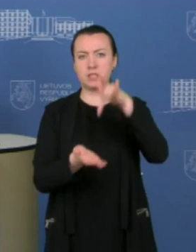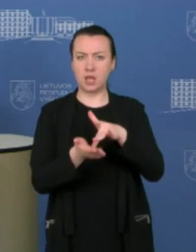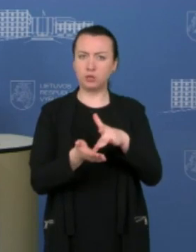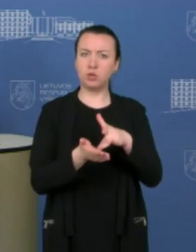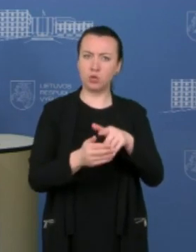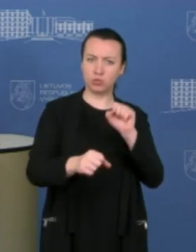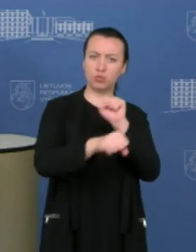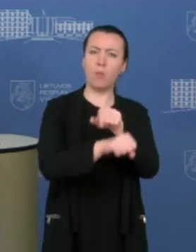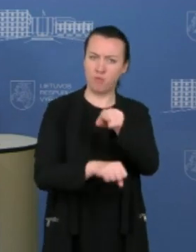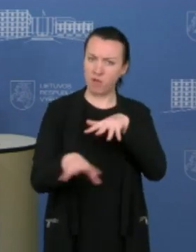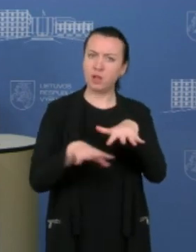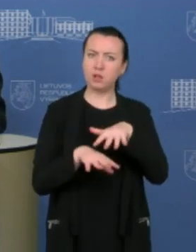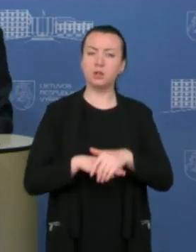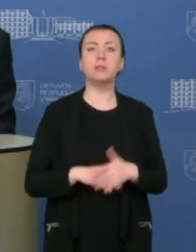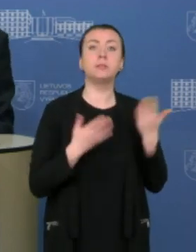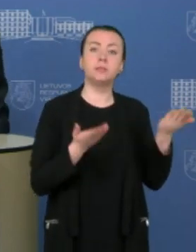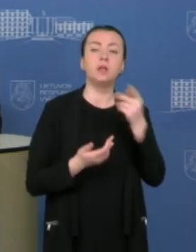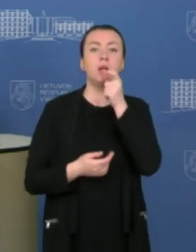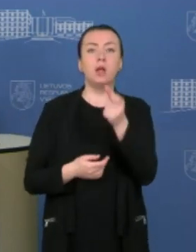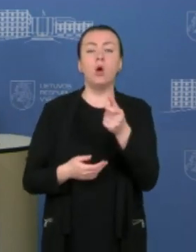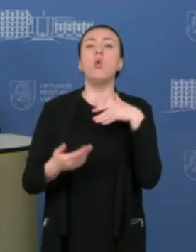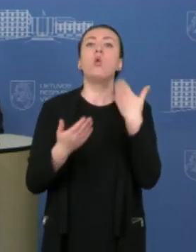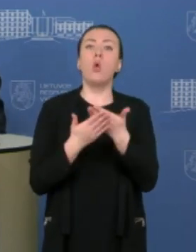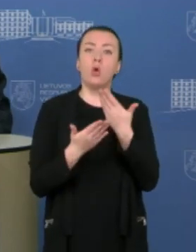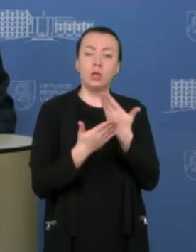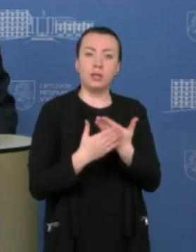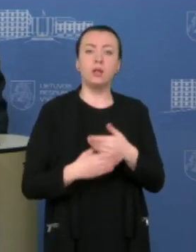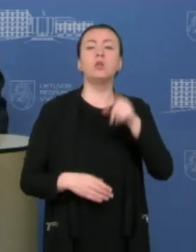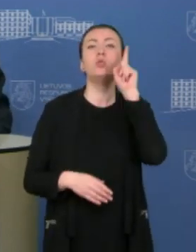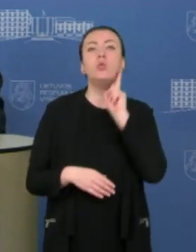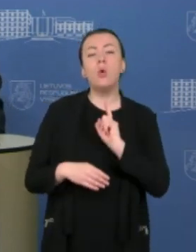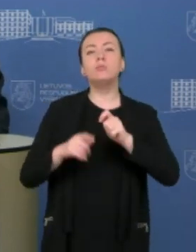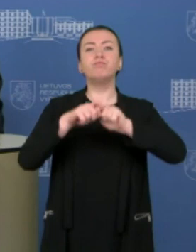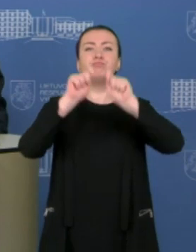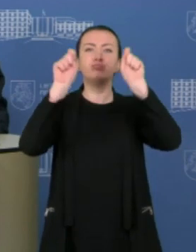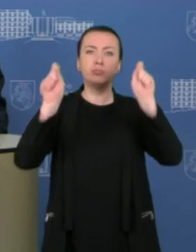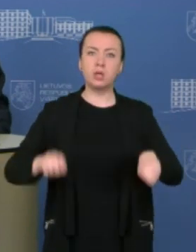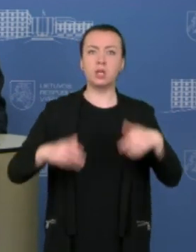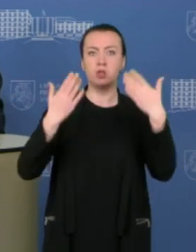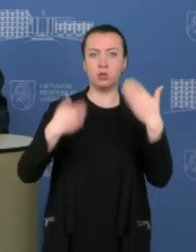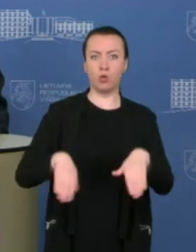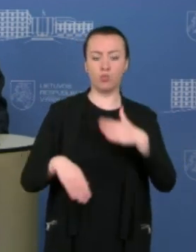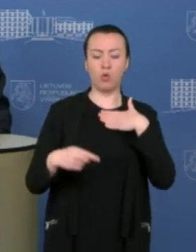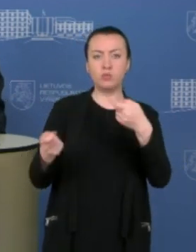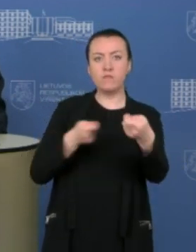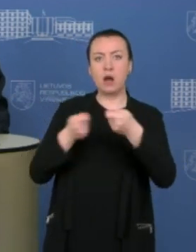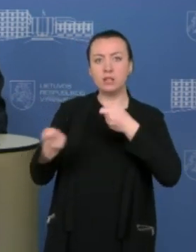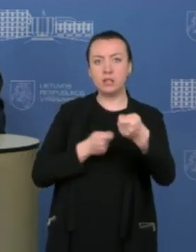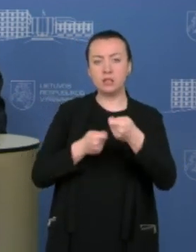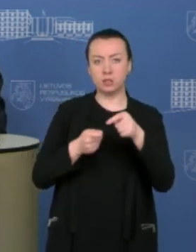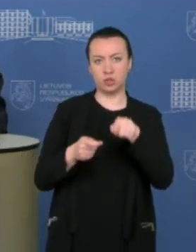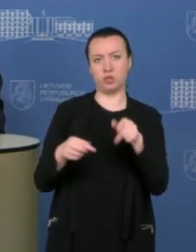tarpininko? Visų pirma, taip yra bandoma pagalų gale pradėti mums valdyti